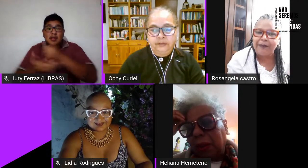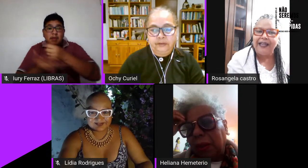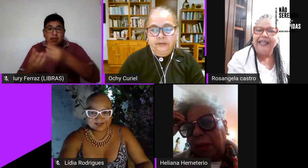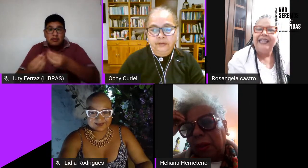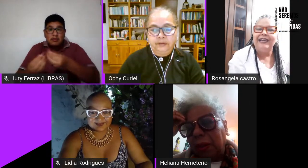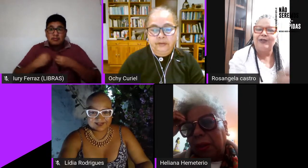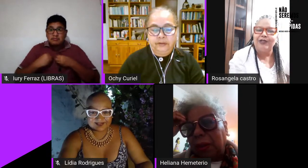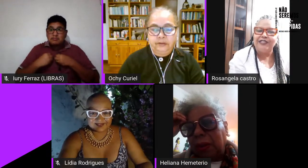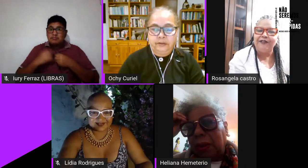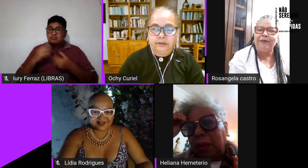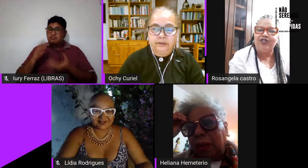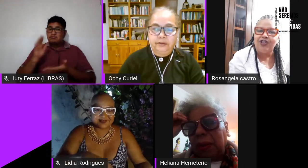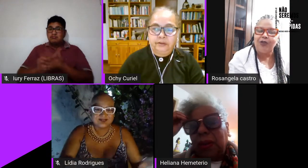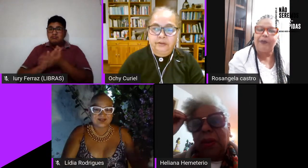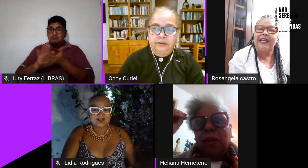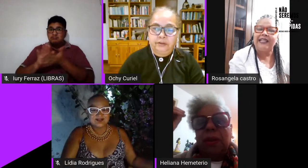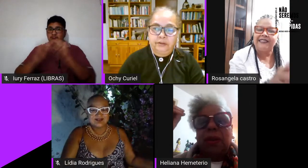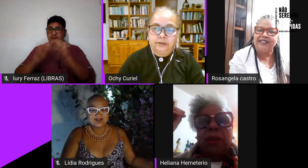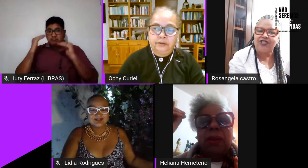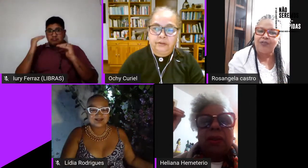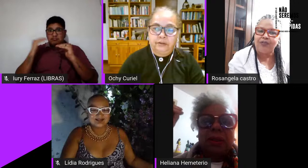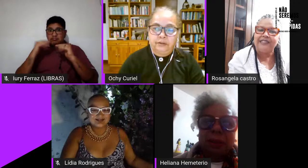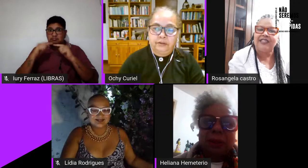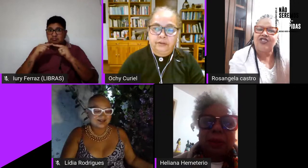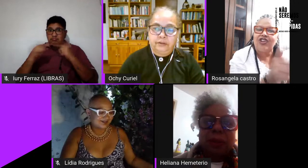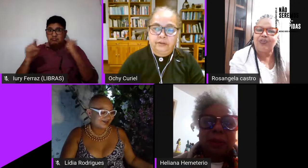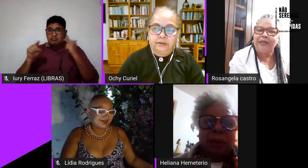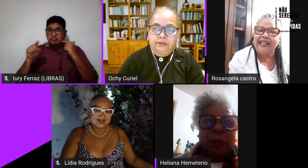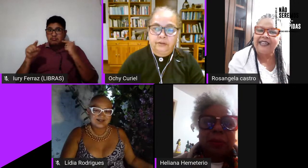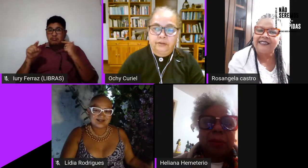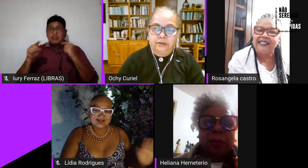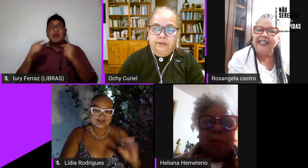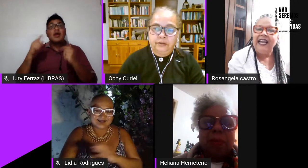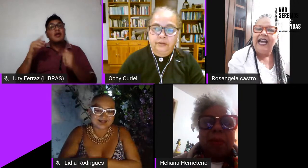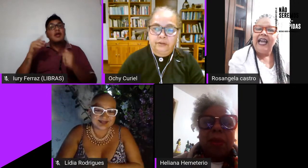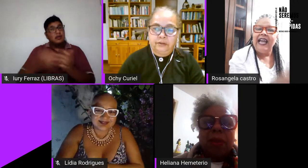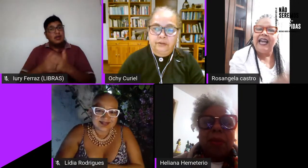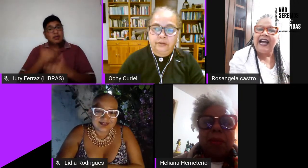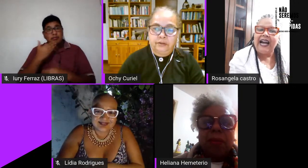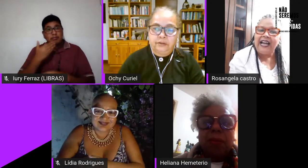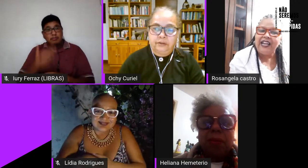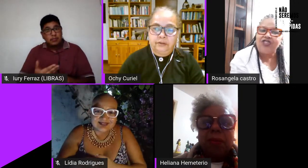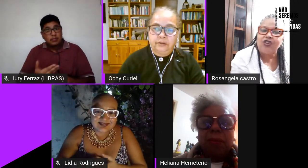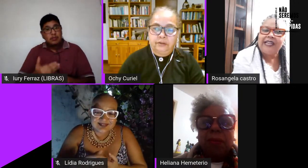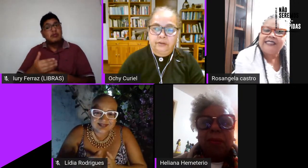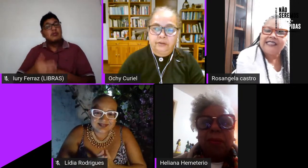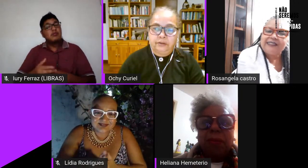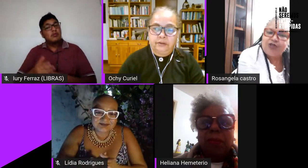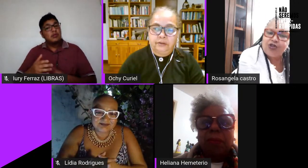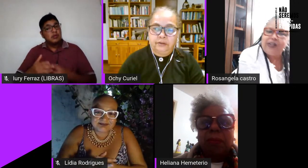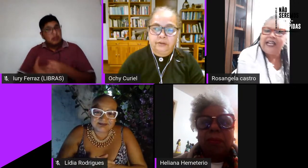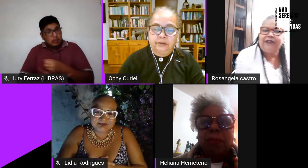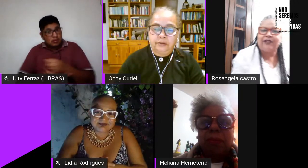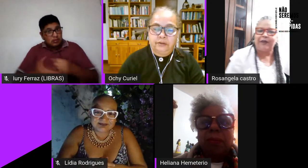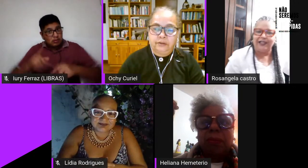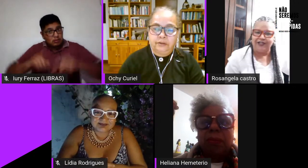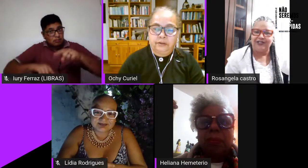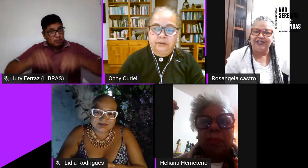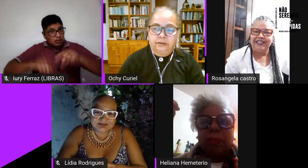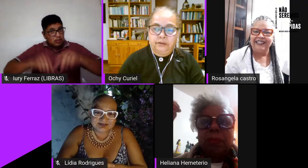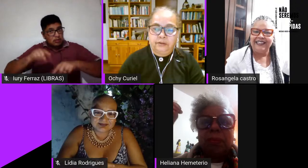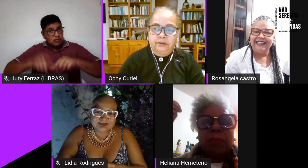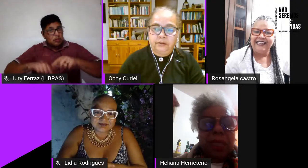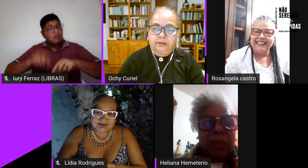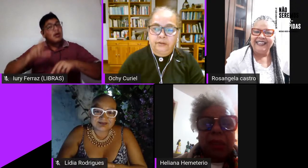contempla inclusive pedindo pra que as cestas básicas respeitassem a regionalização geográfica do